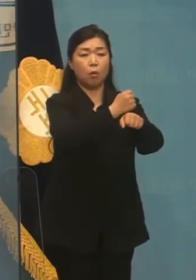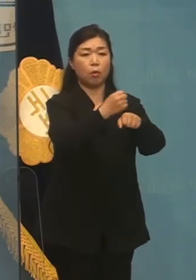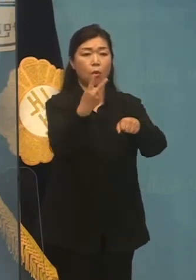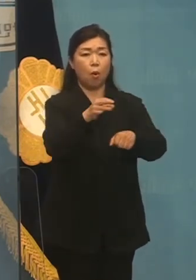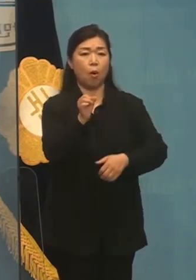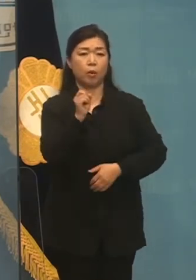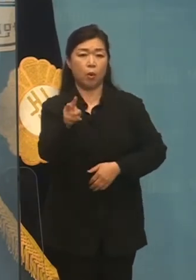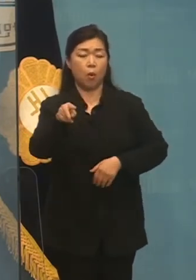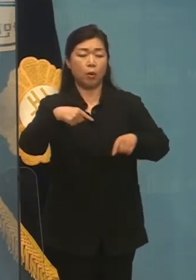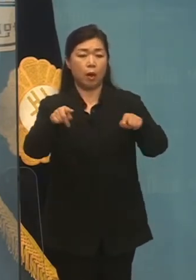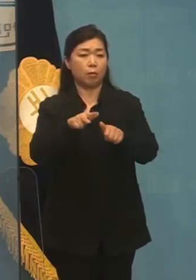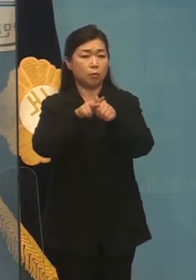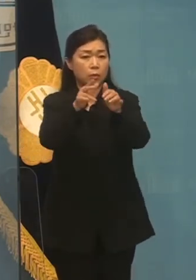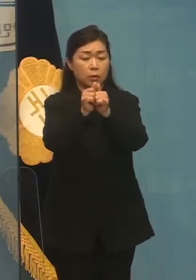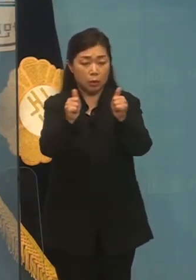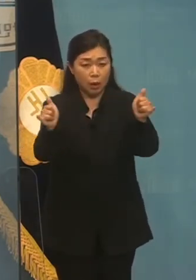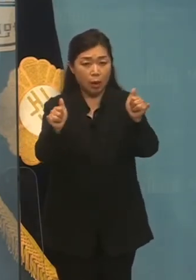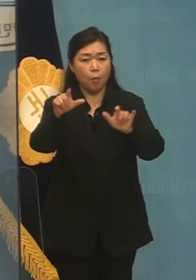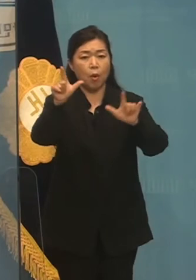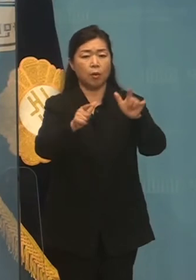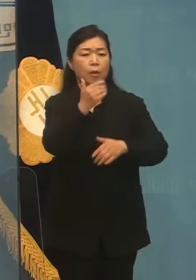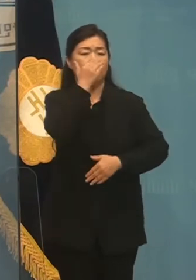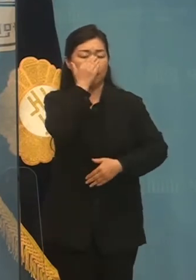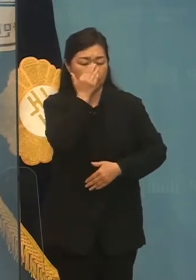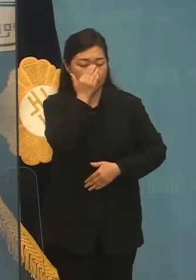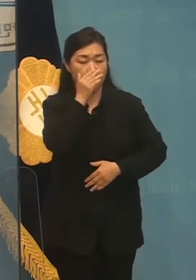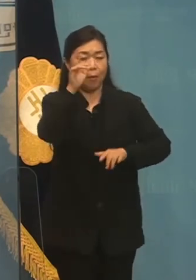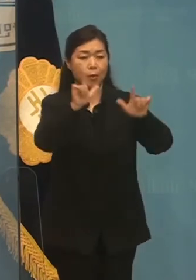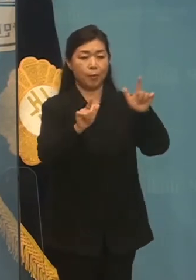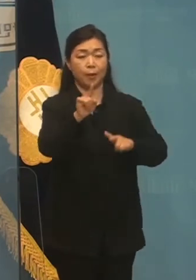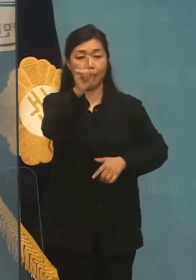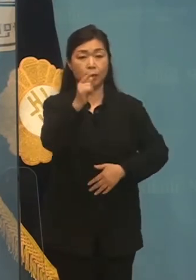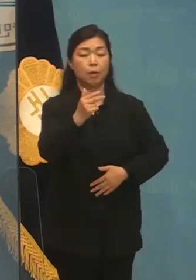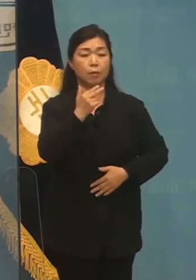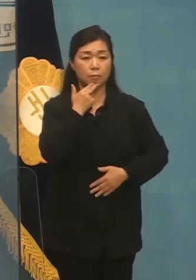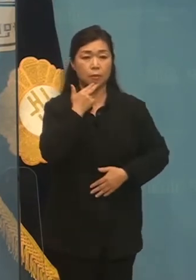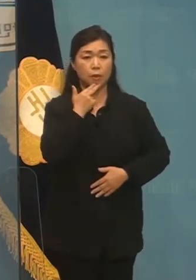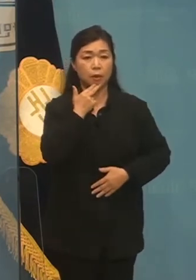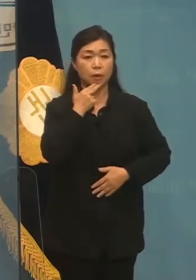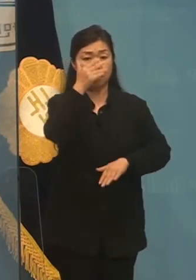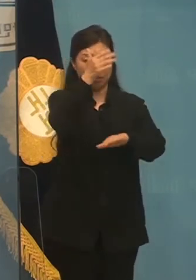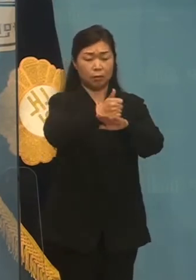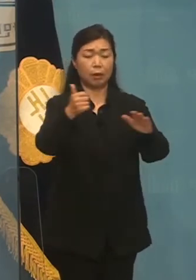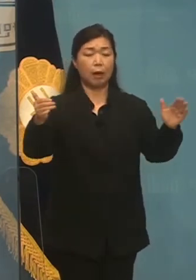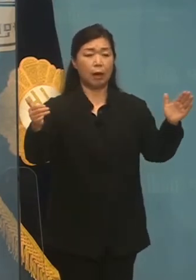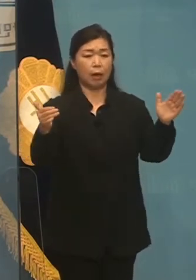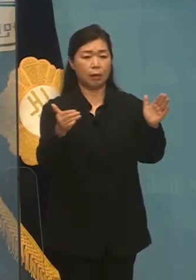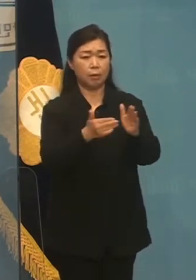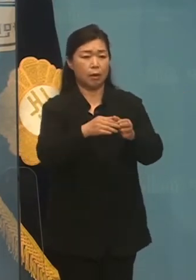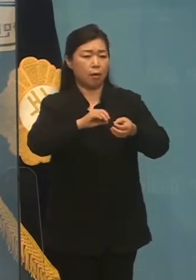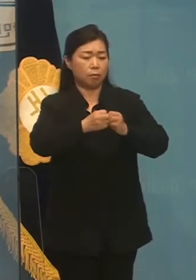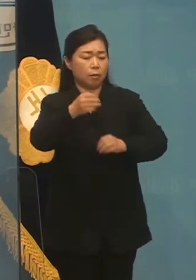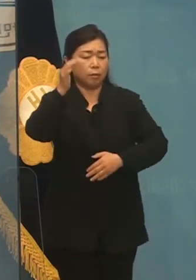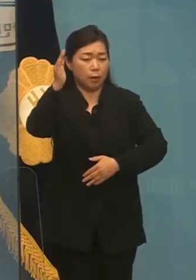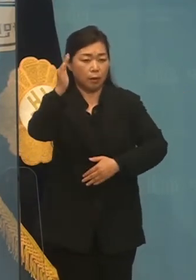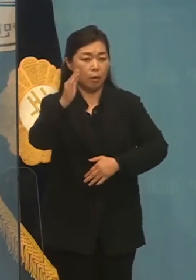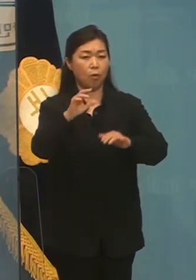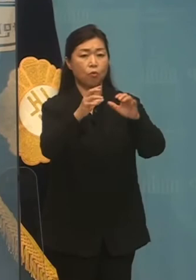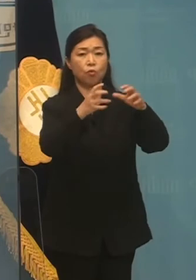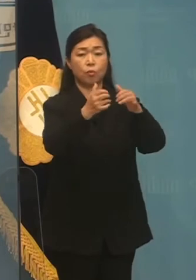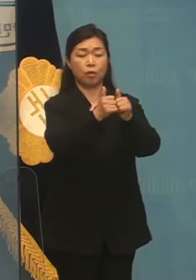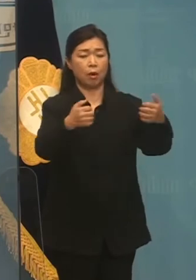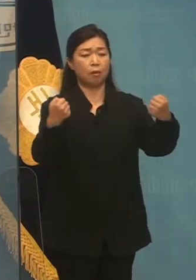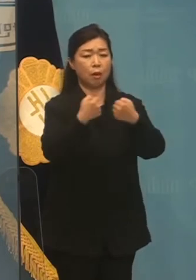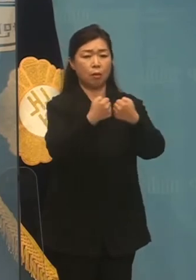다하겠다는 겸허함도 찾아볼 수 없었습니다. 그저 끝까지 괴변을 늘어놓으며 국민과 싸우겠다는 선선